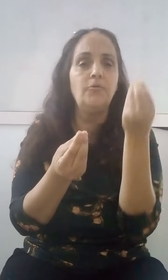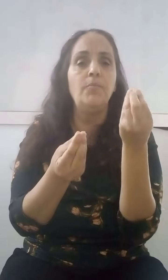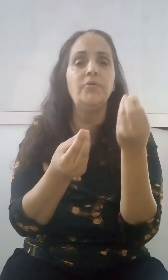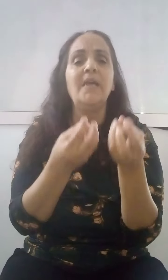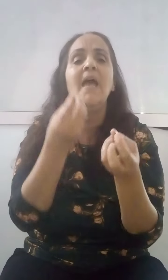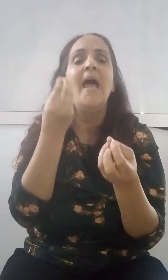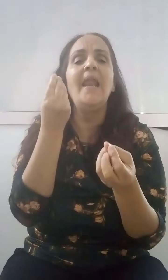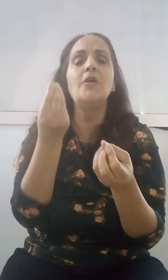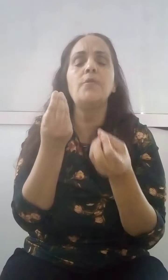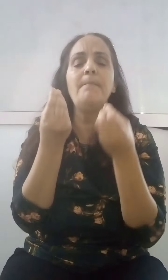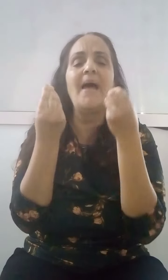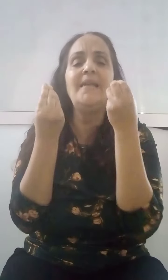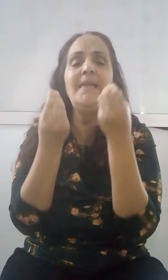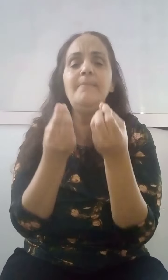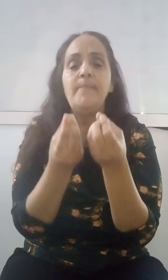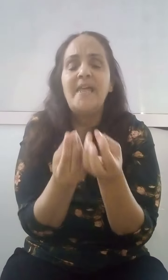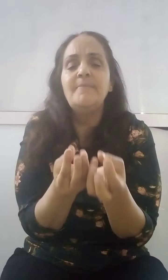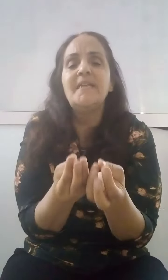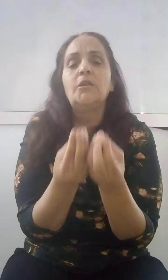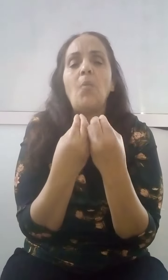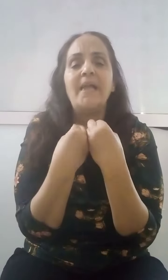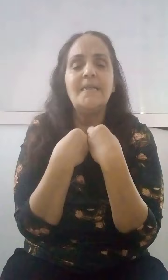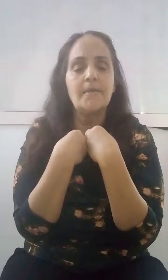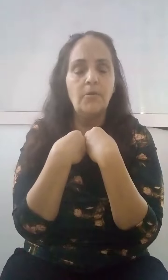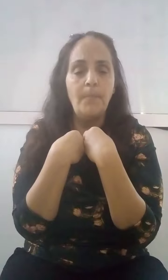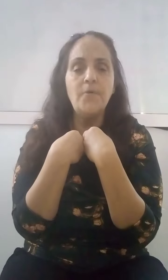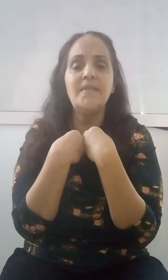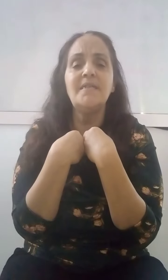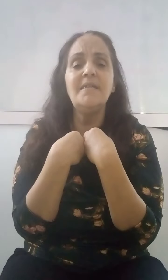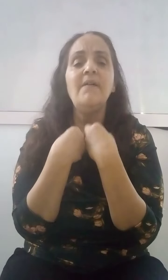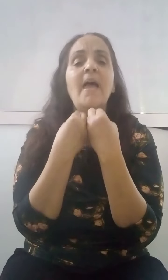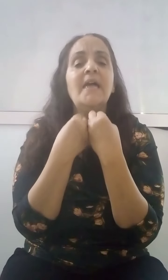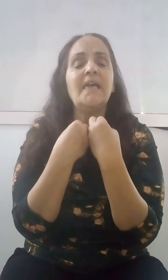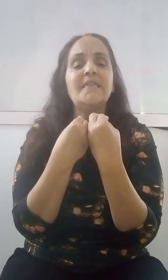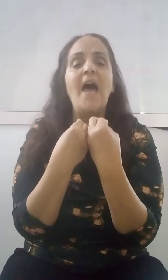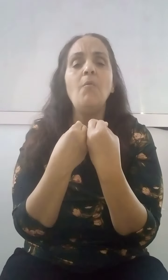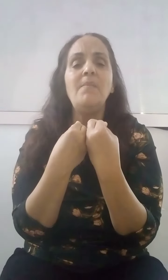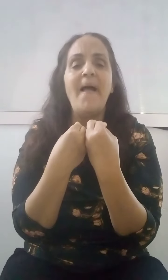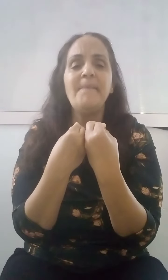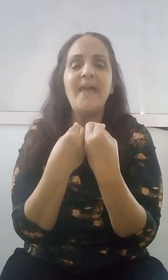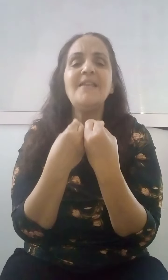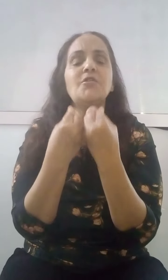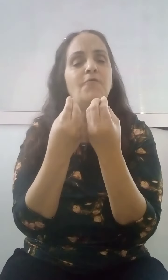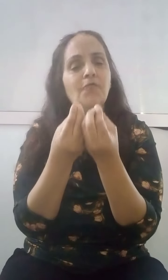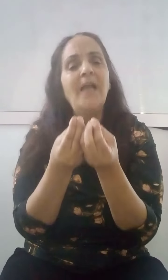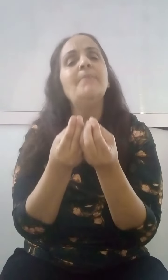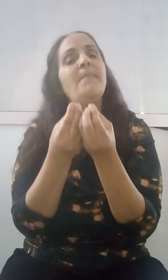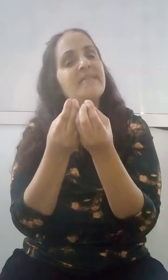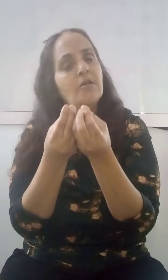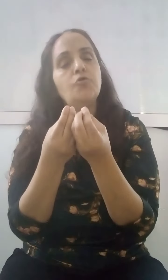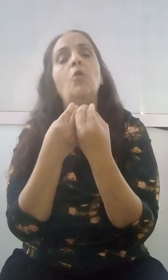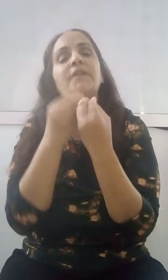يتحدث عن اثناء جدا التي تتحدث عن أشخاص ويجب أن تتحدث عن طل الأرض على